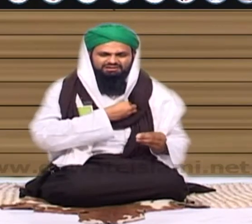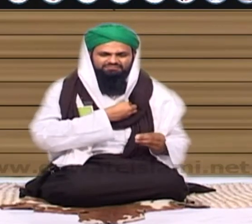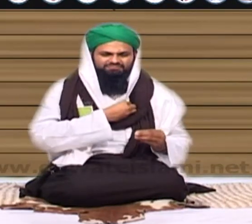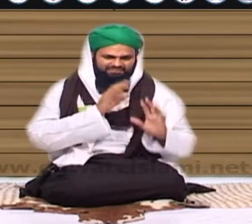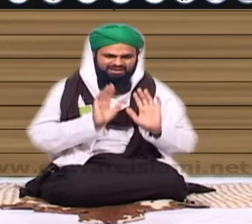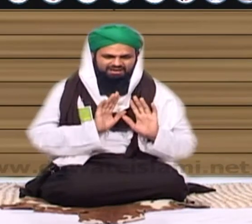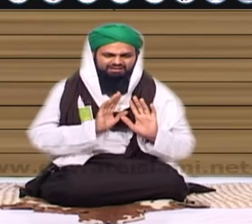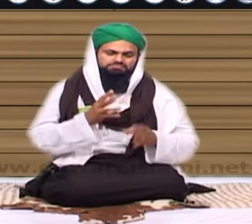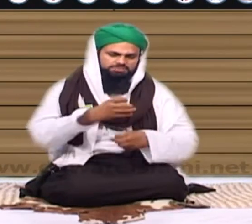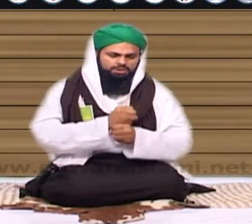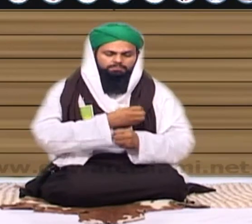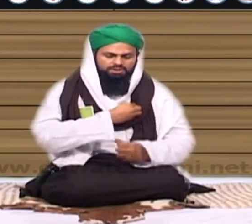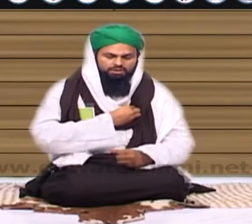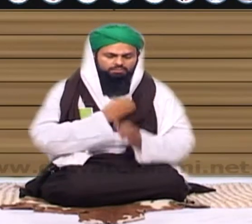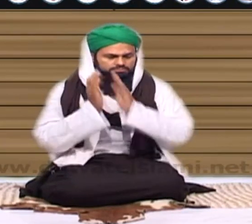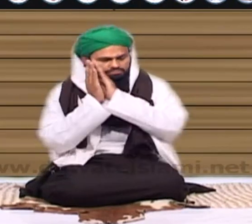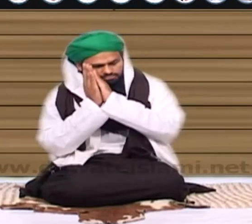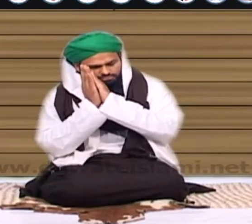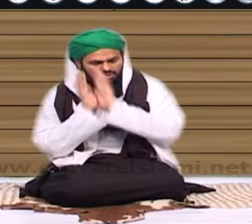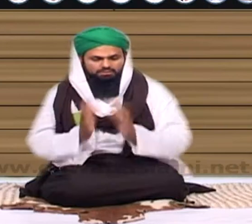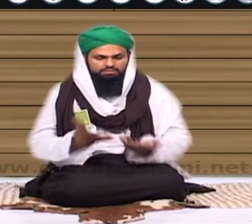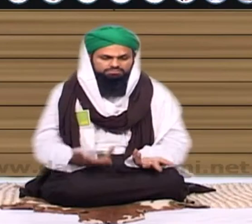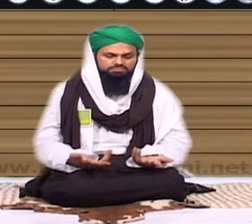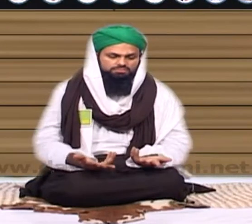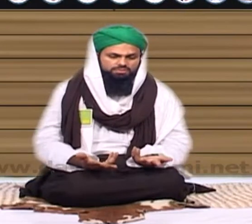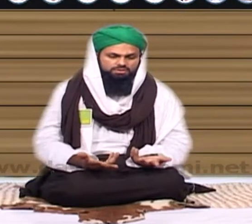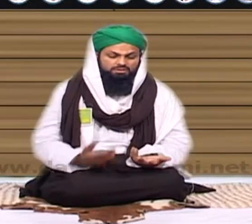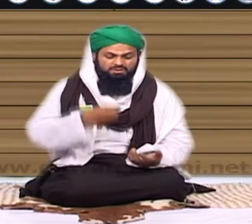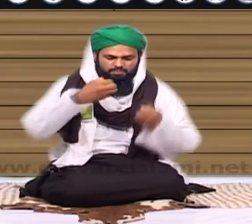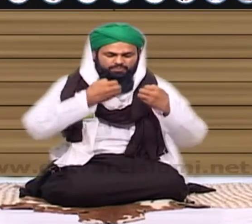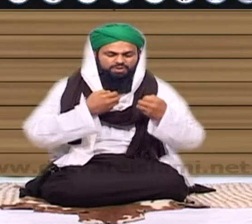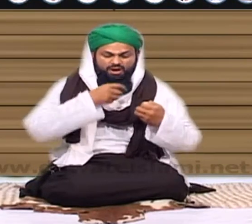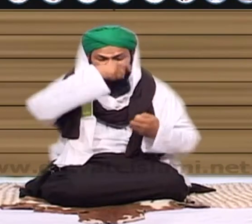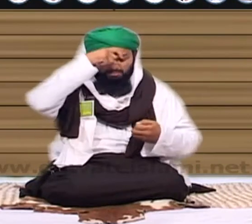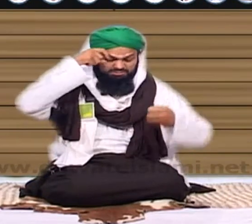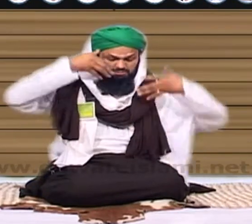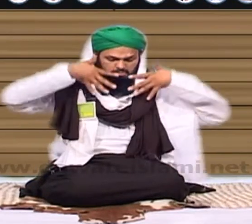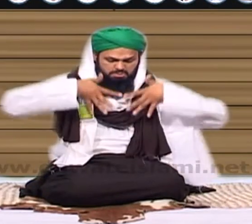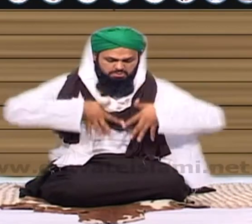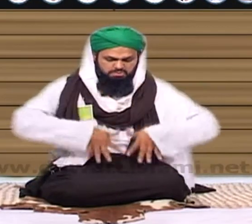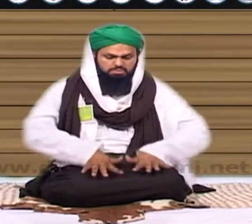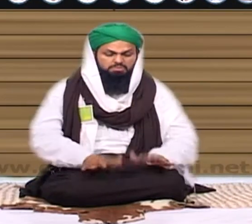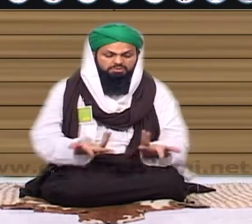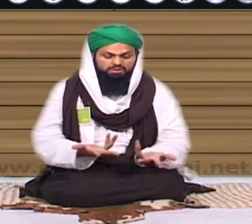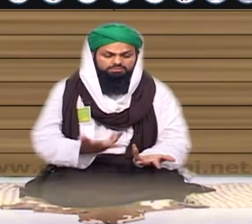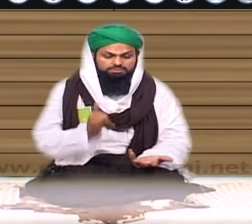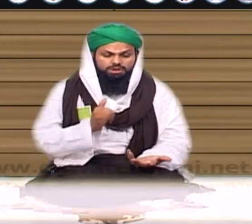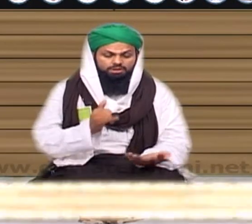آپ کو کتنی تکلیف ہوتی ہے ہم سونے پسی ریلے جائے